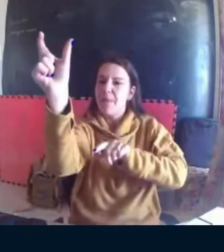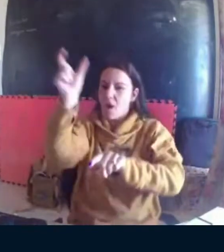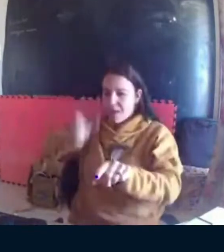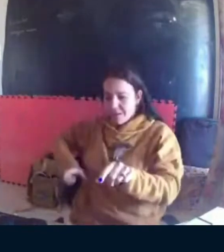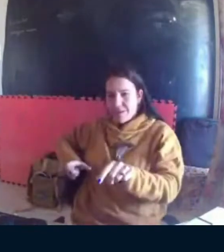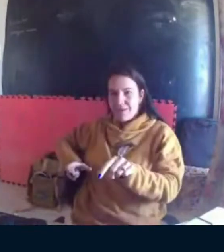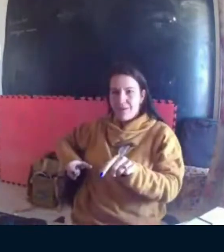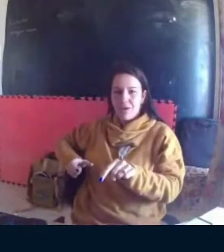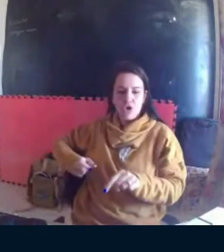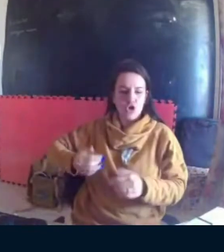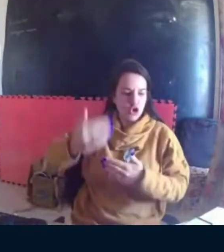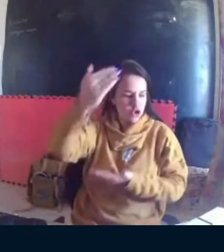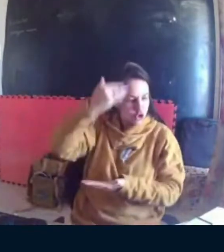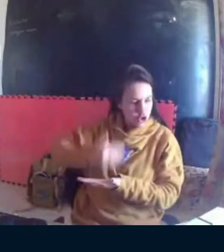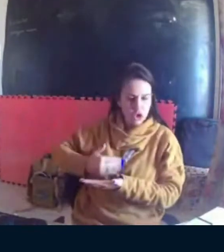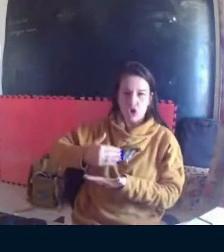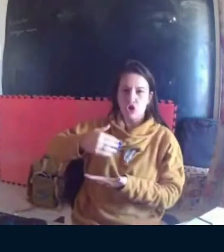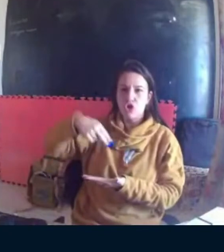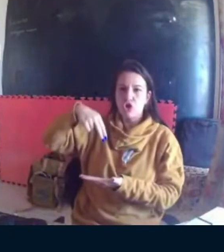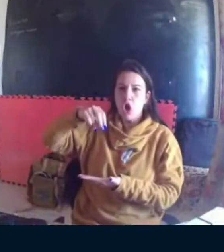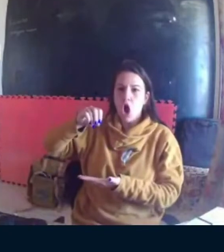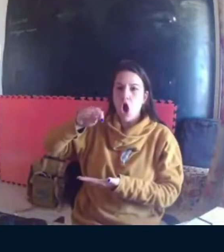à nota do rodapé.